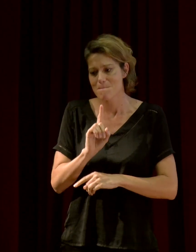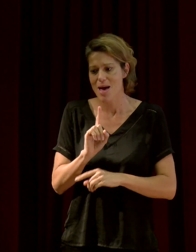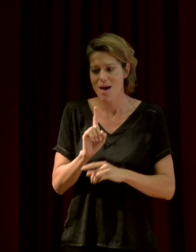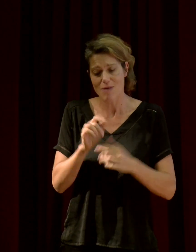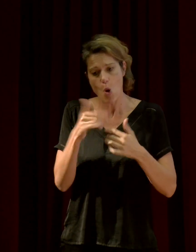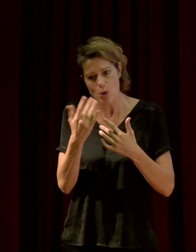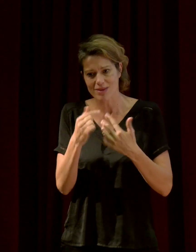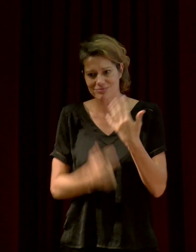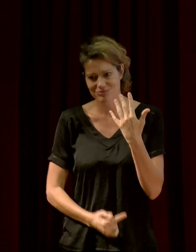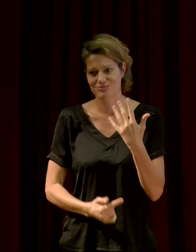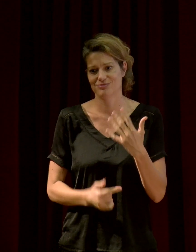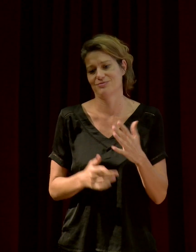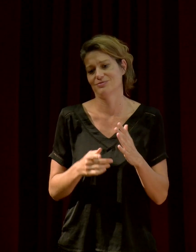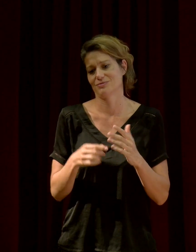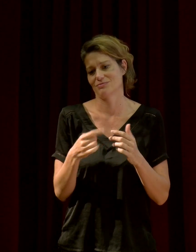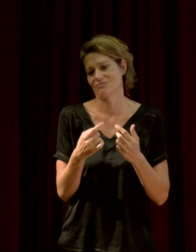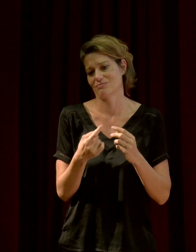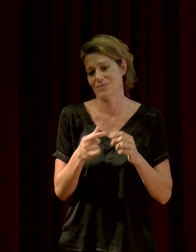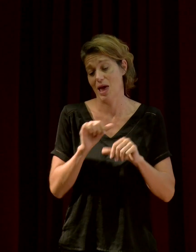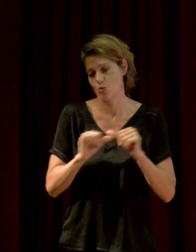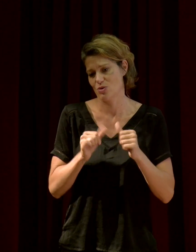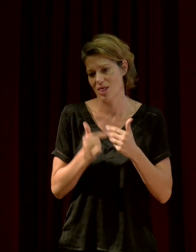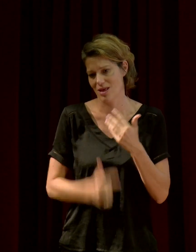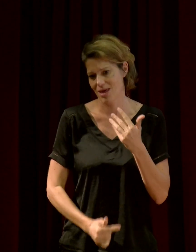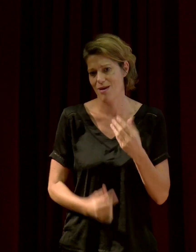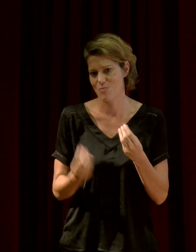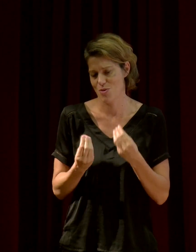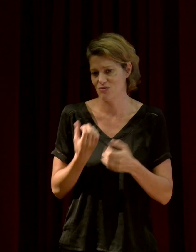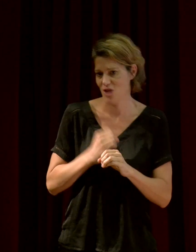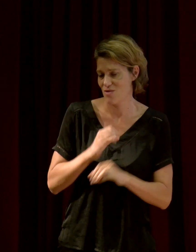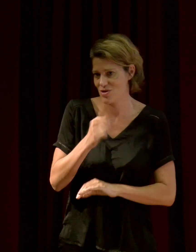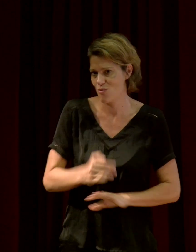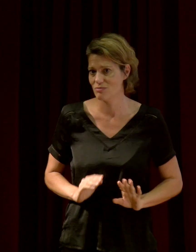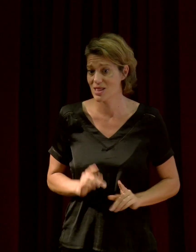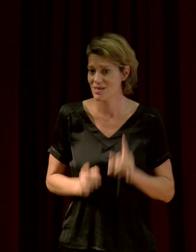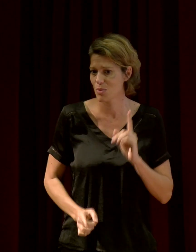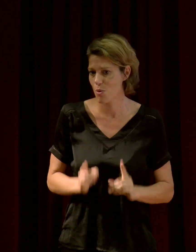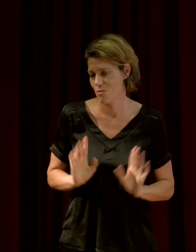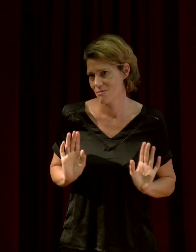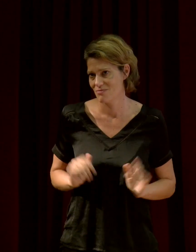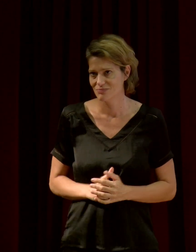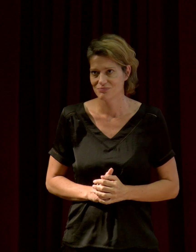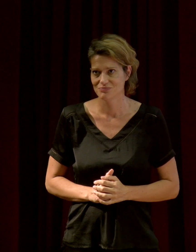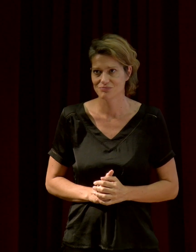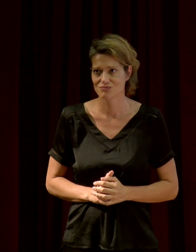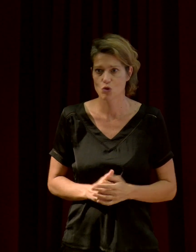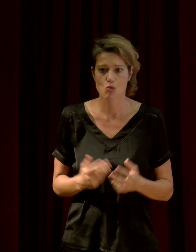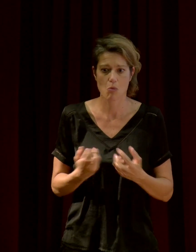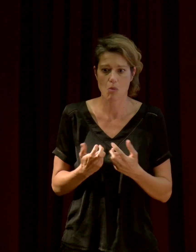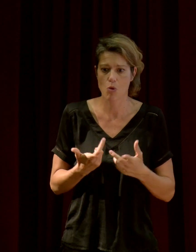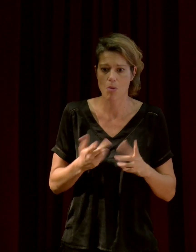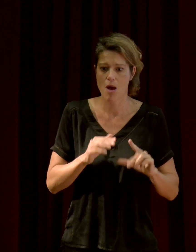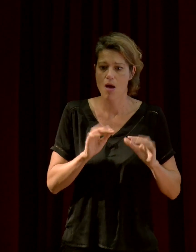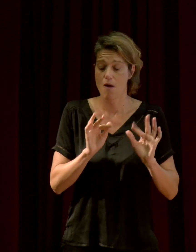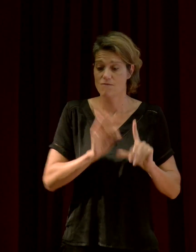répétitifs peuvent être particulièrement désagréables, même à faible niveau. Exactement. Ou dans des fréquences qui vous gênent, avec des battements, tout ça, ça peut être